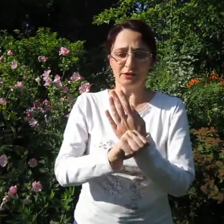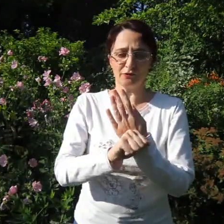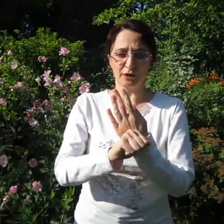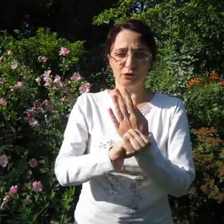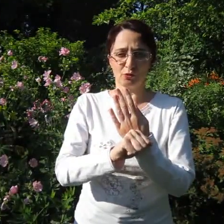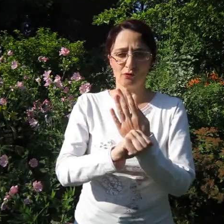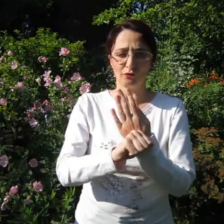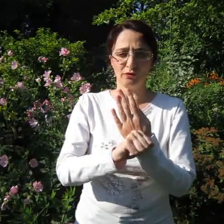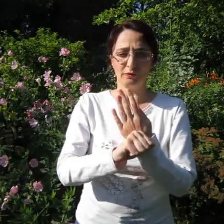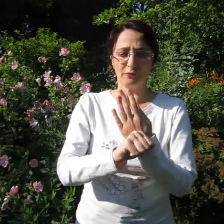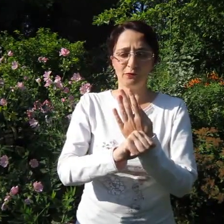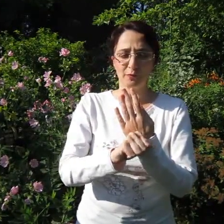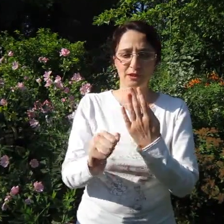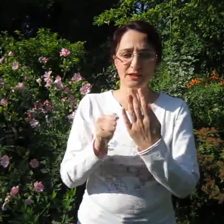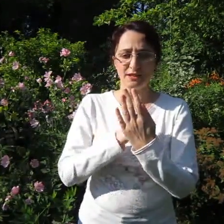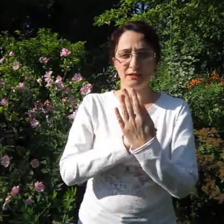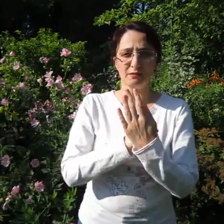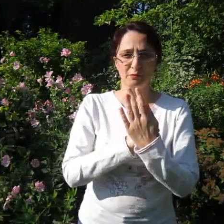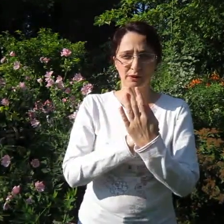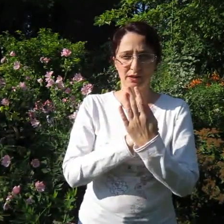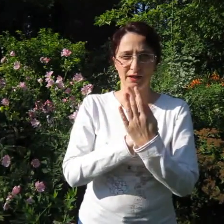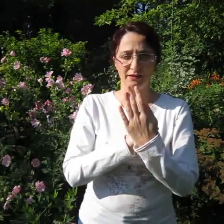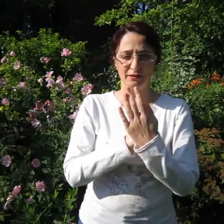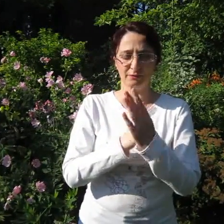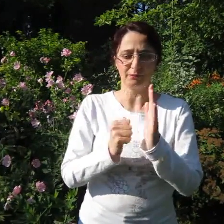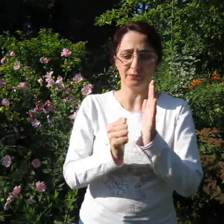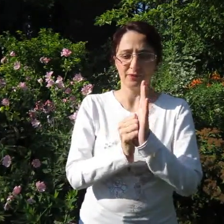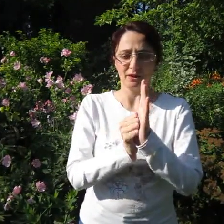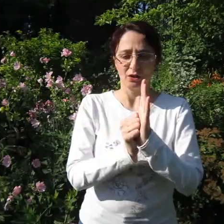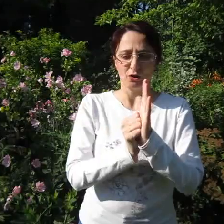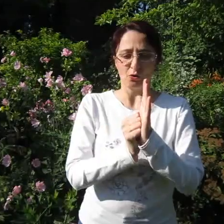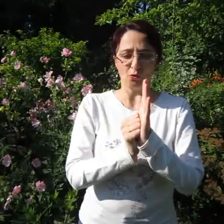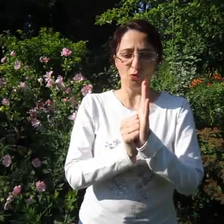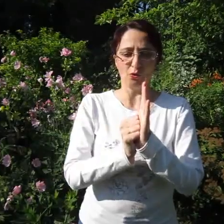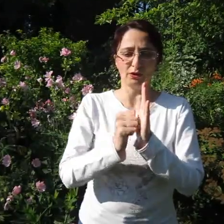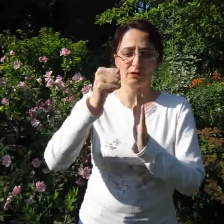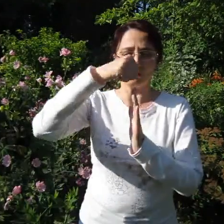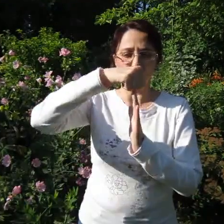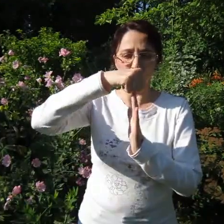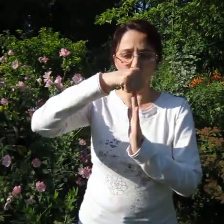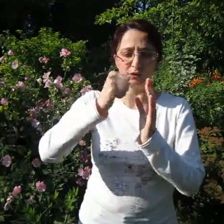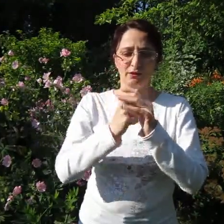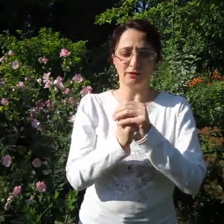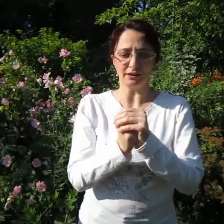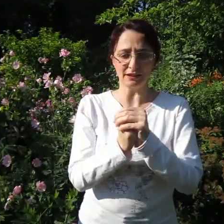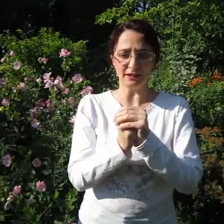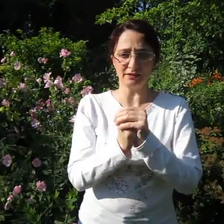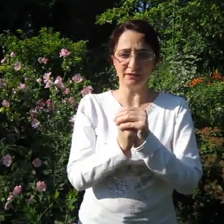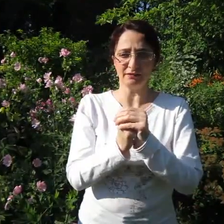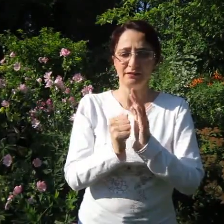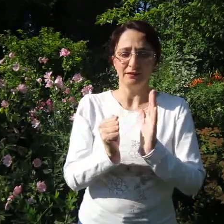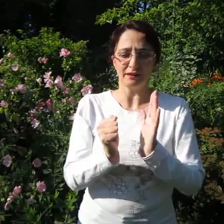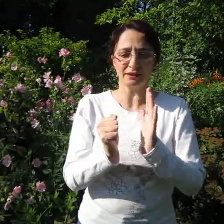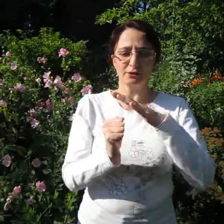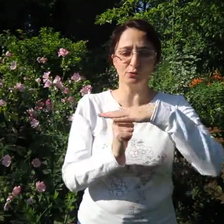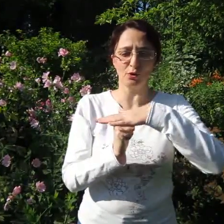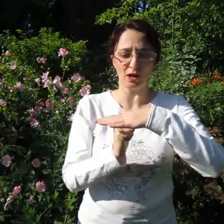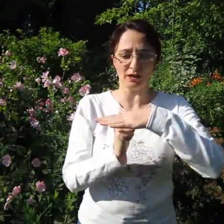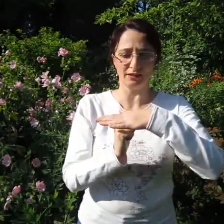in front of, впереди, behind. Он, он, in, next to, under,